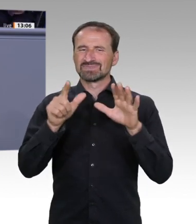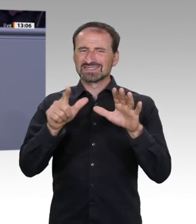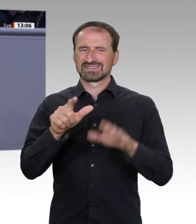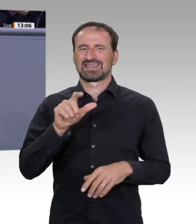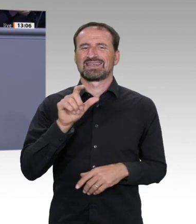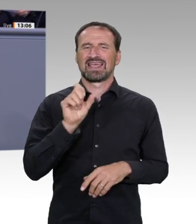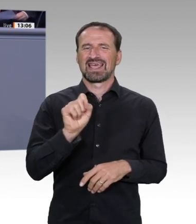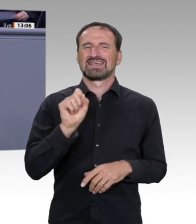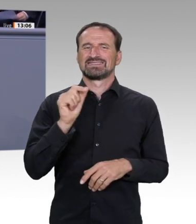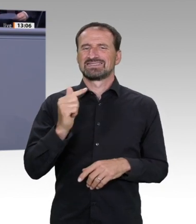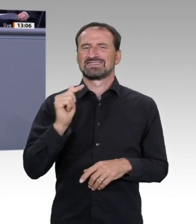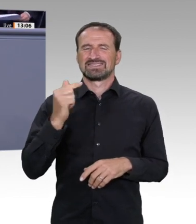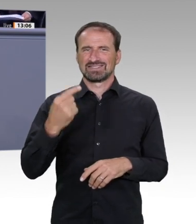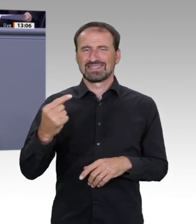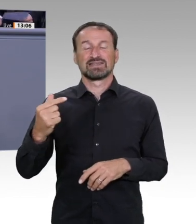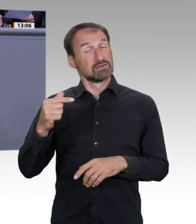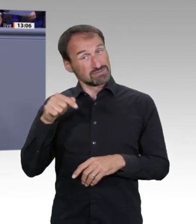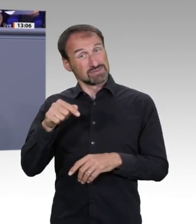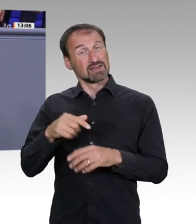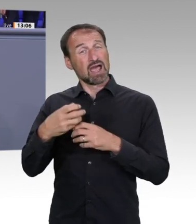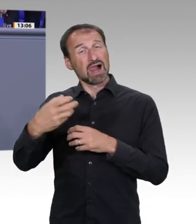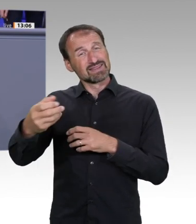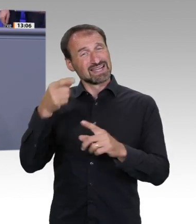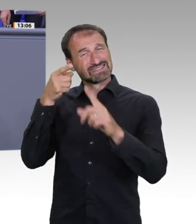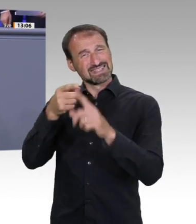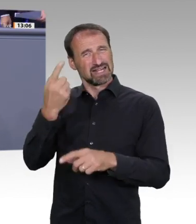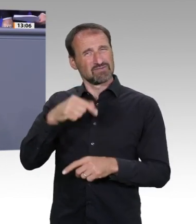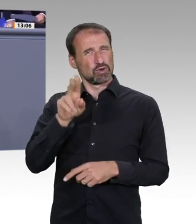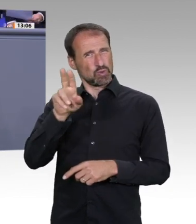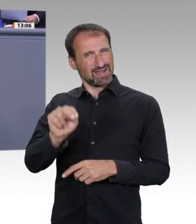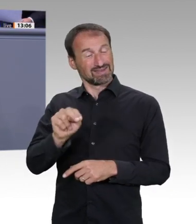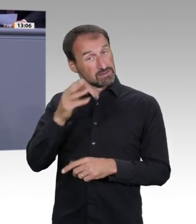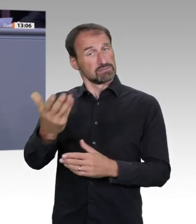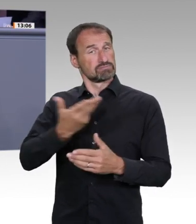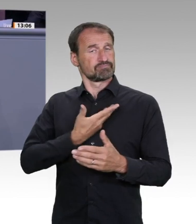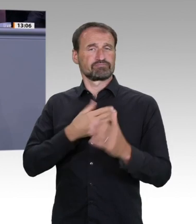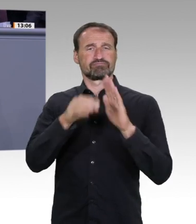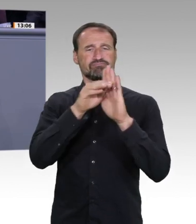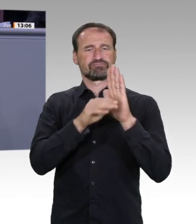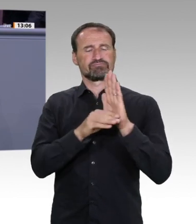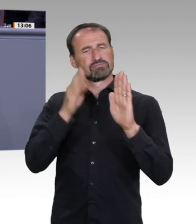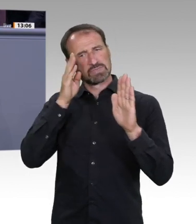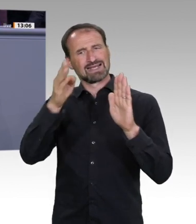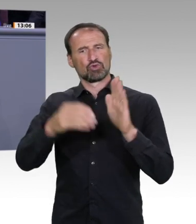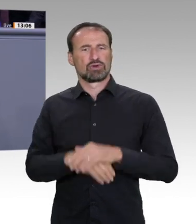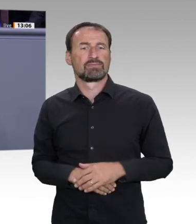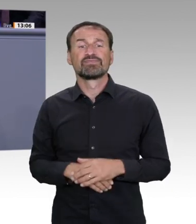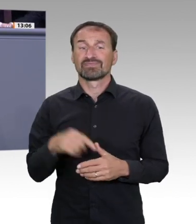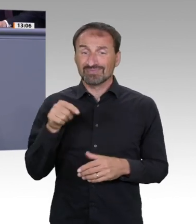geben uns den Weg dafür vor. Bildung und Forschung sind dafür in besonderer Weise wichtig und nützlich. Und sie